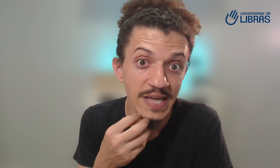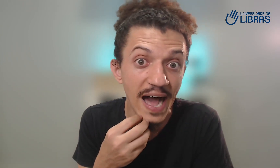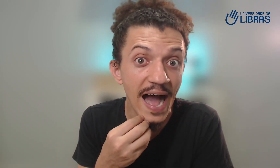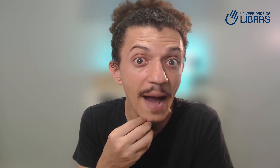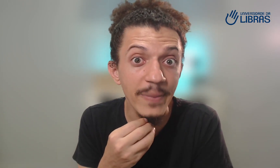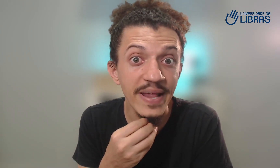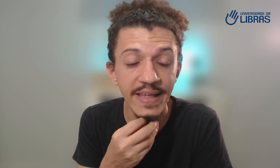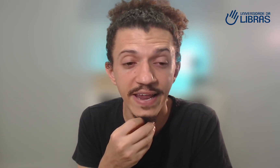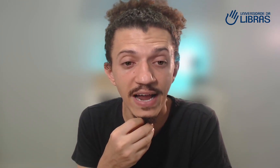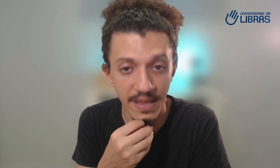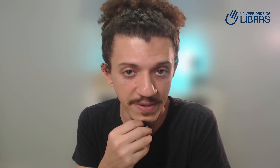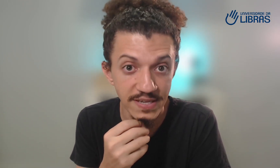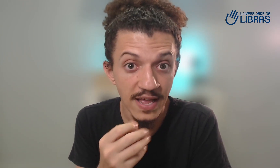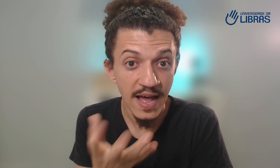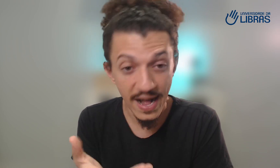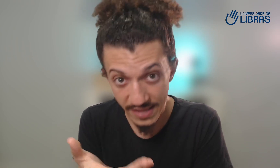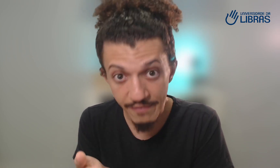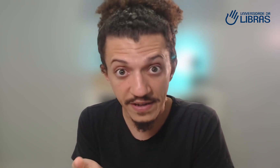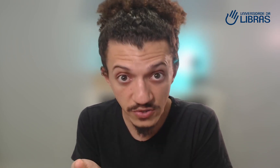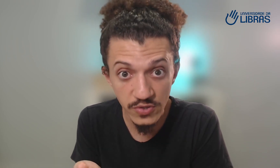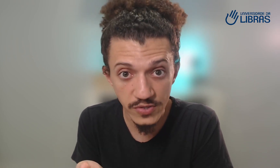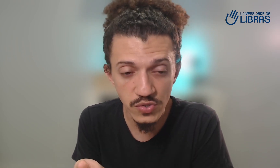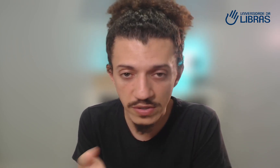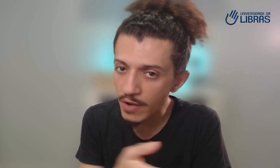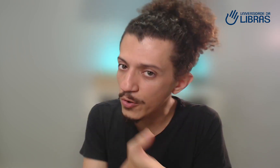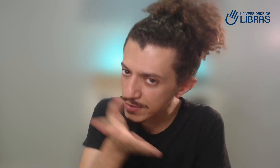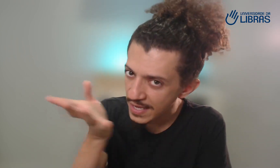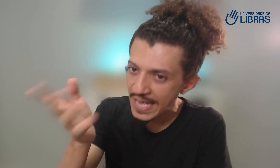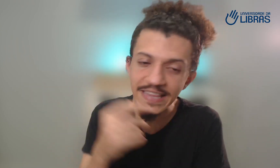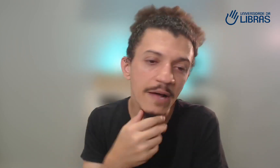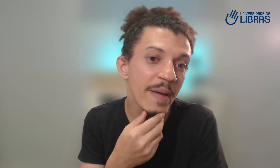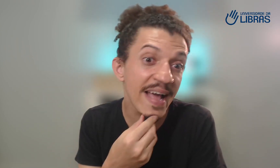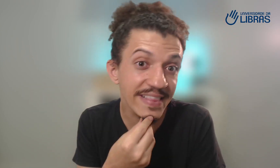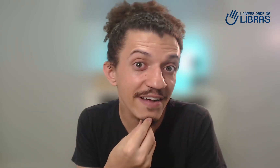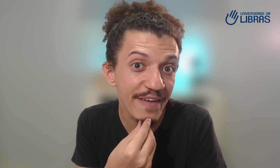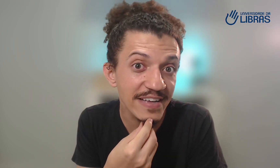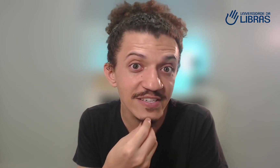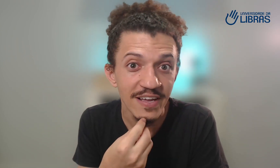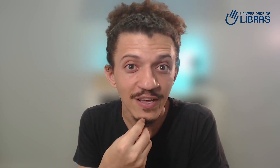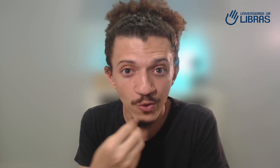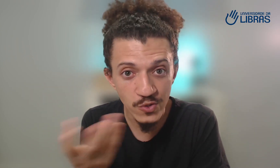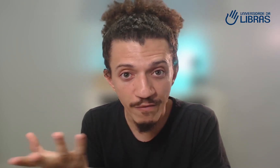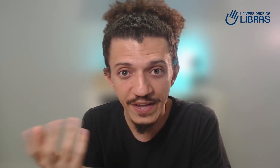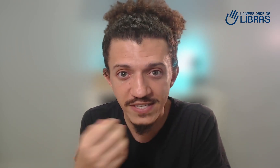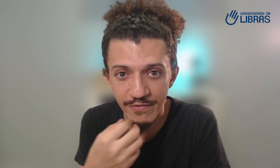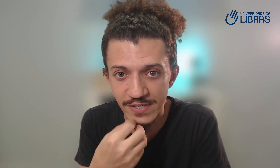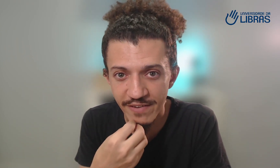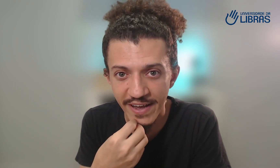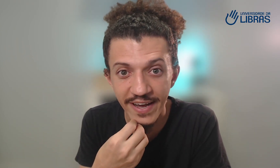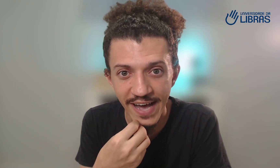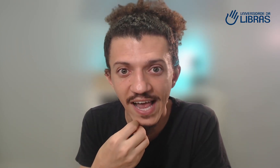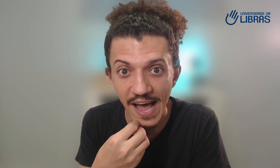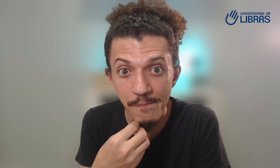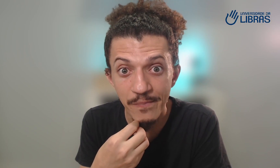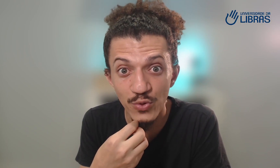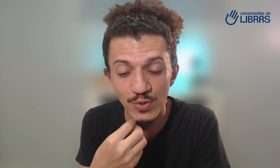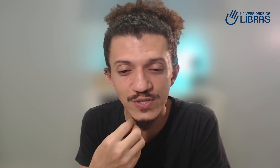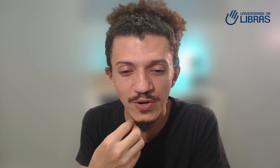a aprenderem a Libras através dos nossos conteúdos e também através dos convites que você vai ganhar lá do seu